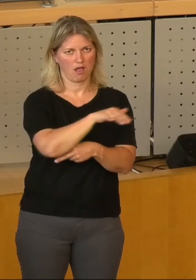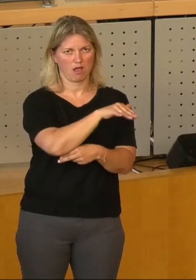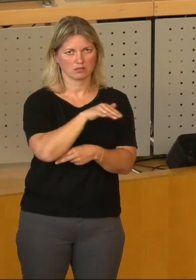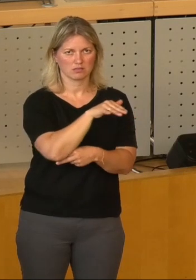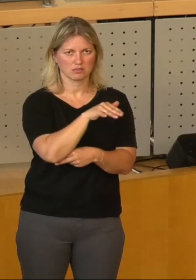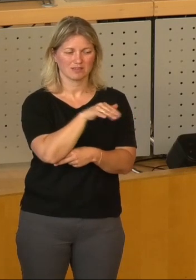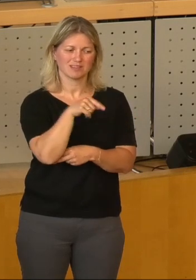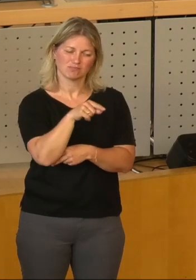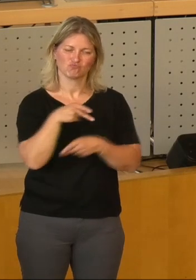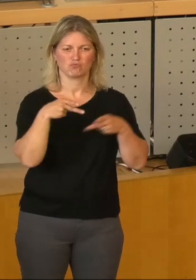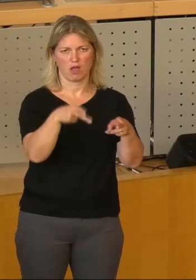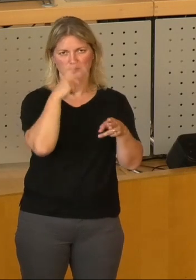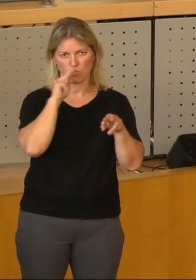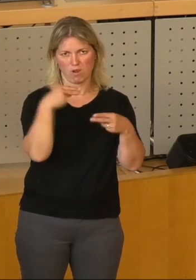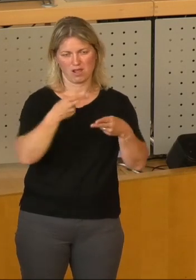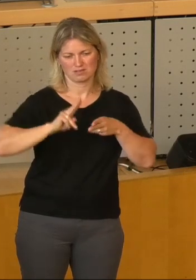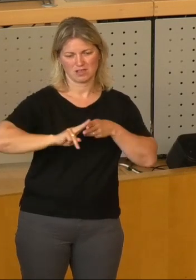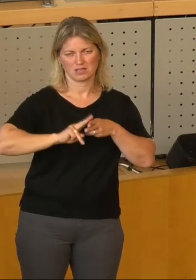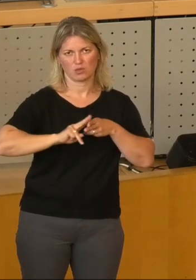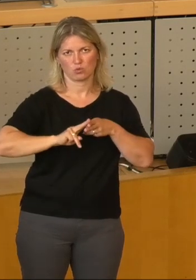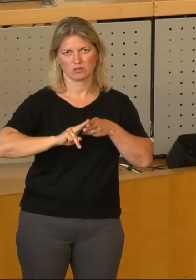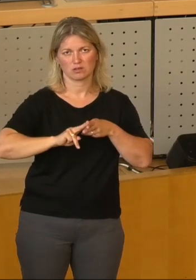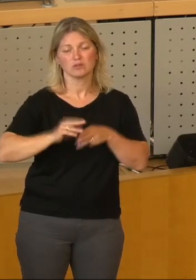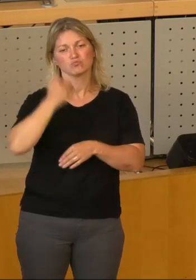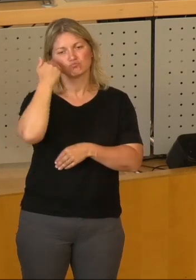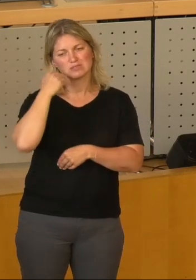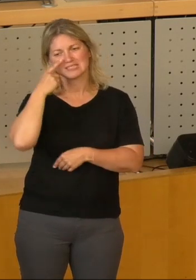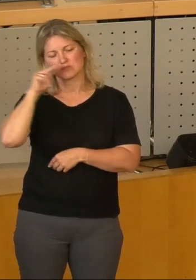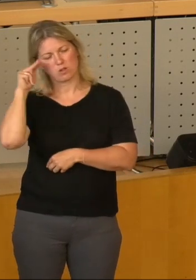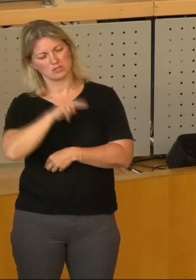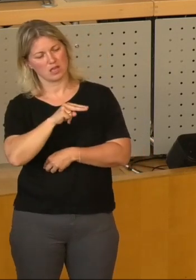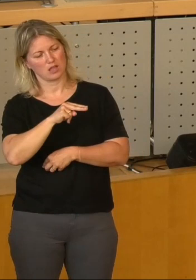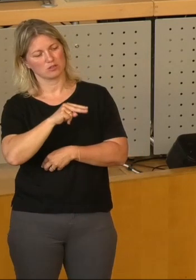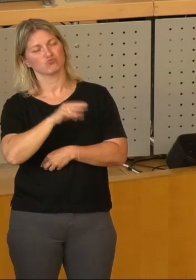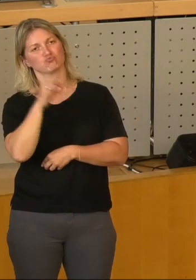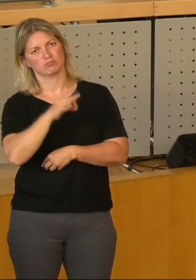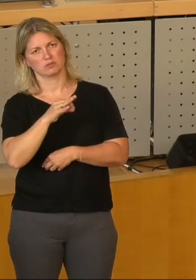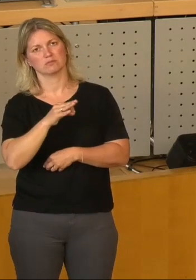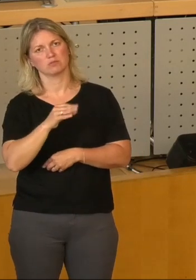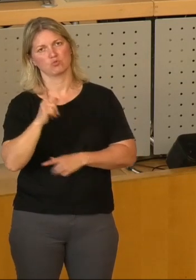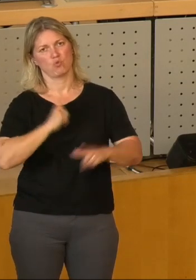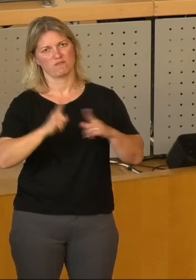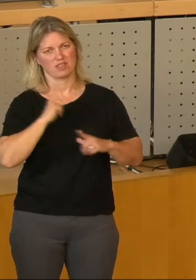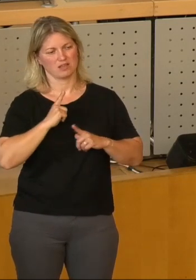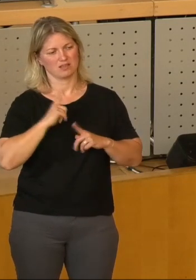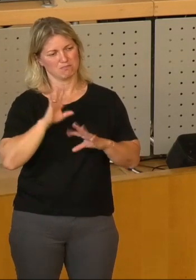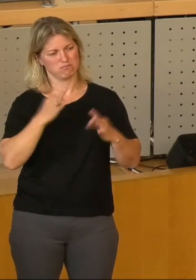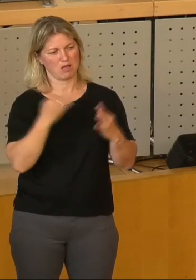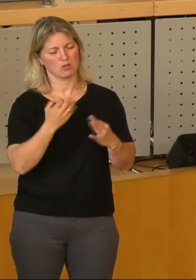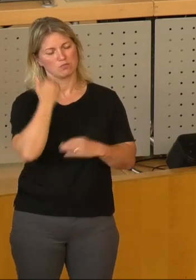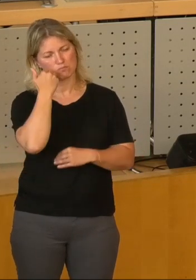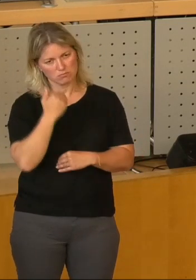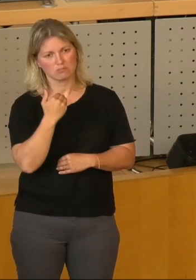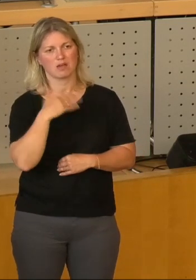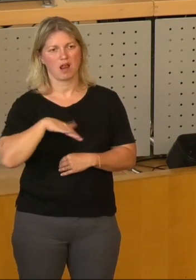notwendig erkannt wird und in den nächsten Haushaltsplan